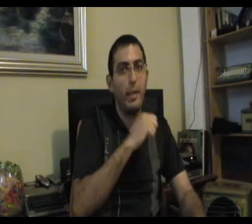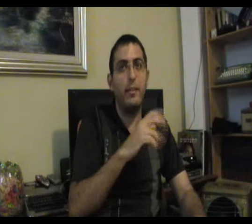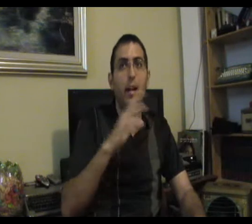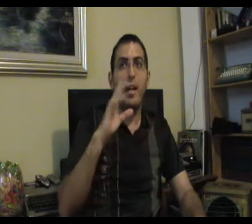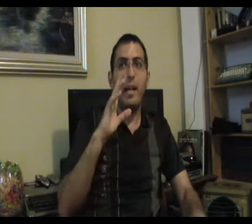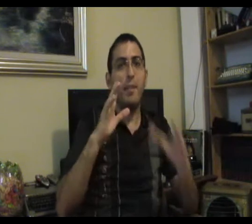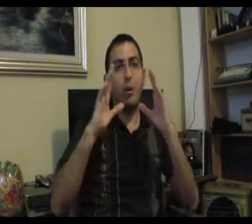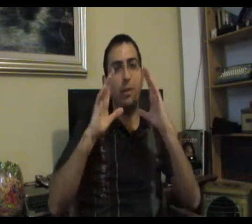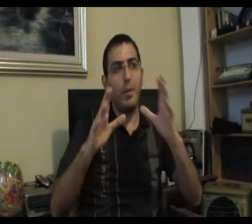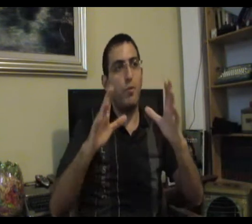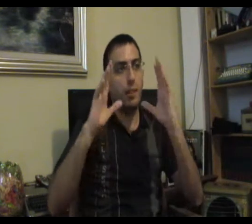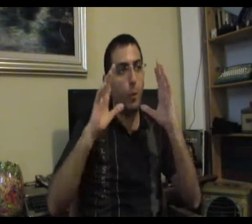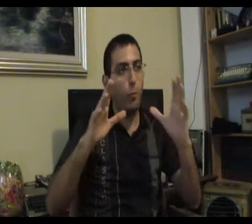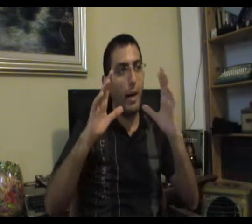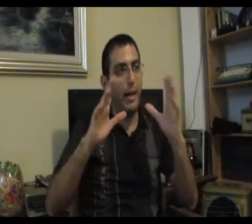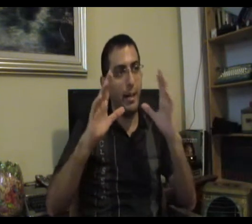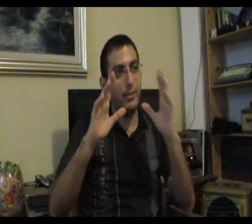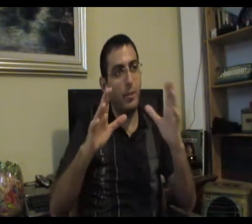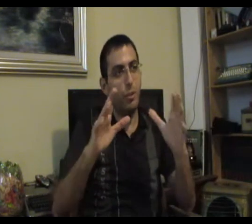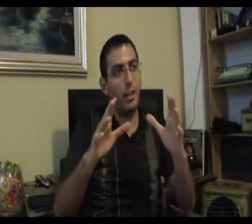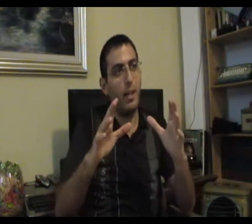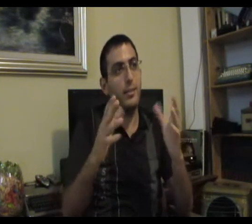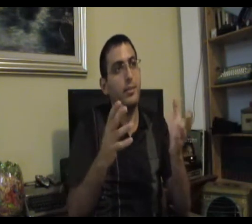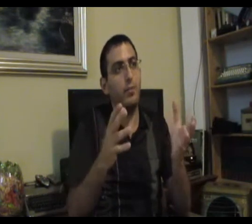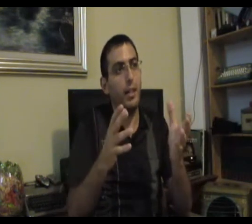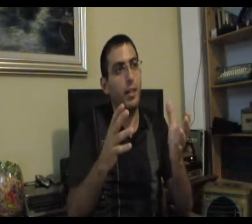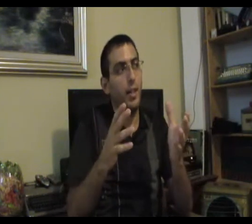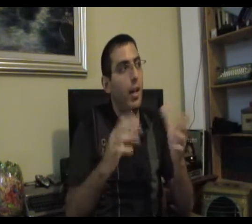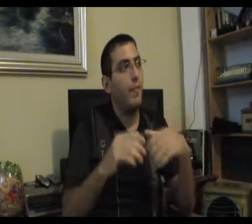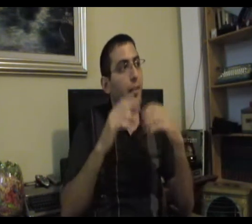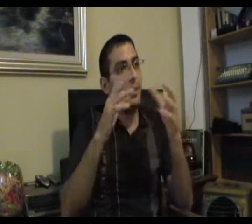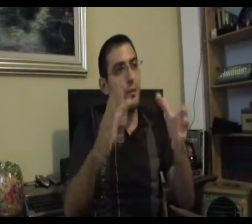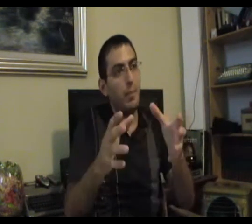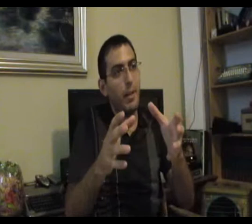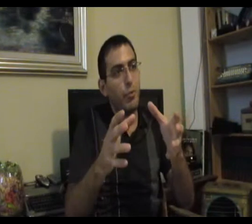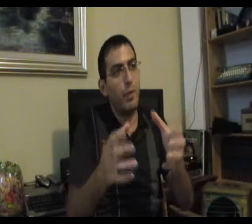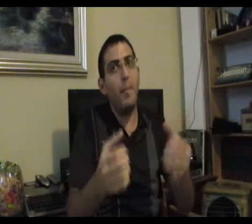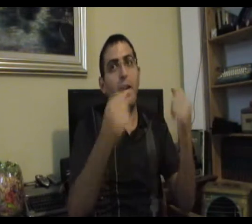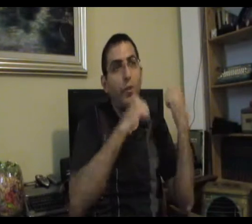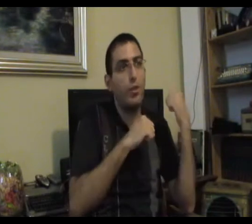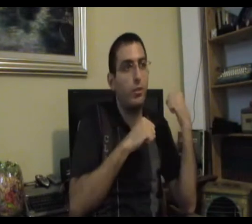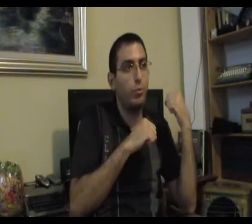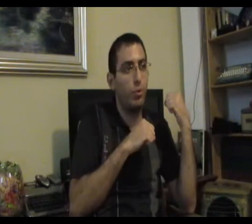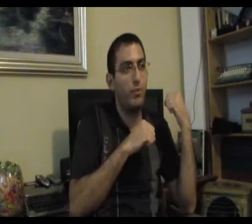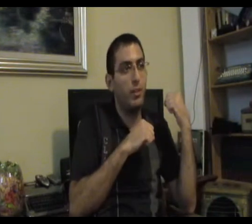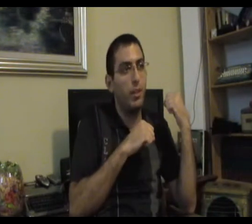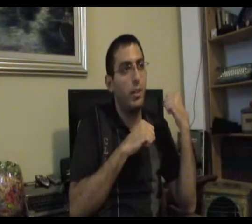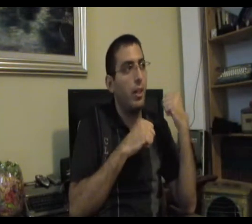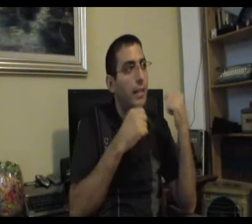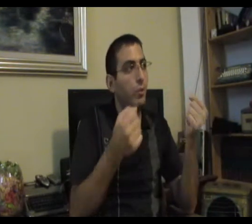אומרת, אם אתה רוצה משהו ואתה מקובל רק לרצון שלך אז אתה סובל אבל אם אתה רוצה משהו וגם ההפך שלו זה טוב אז